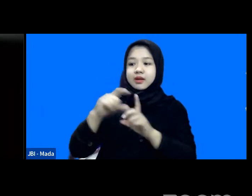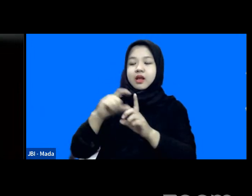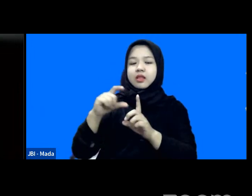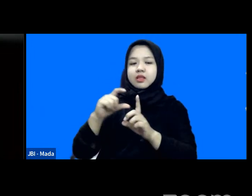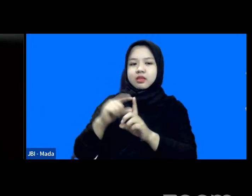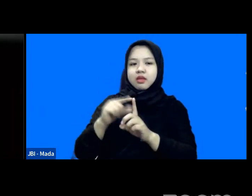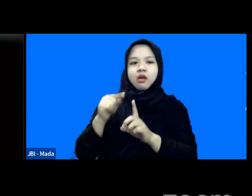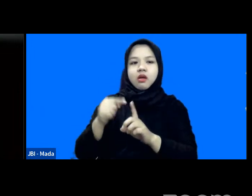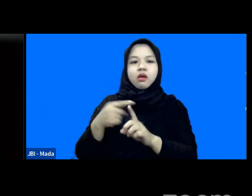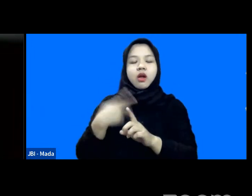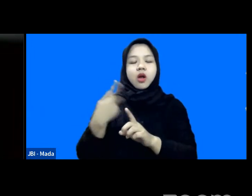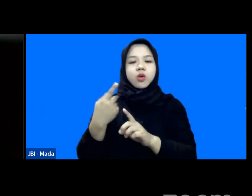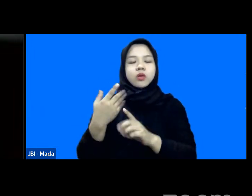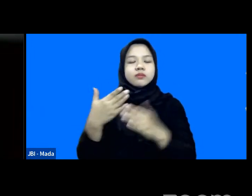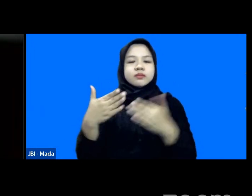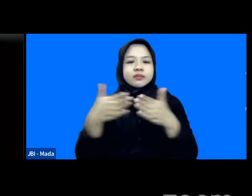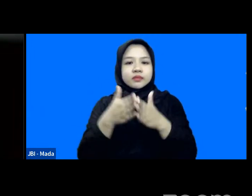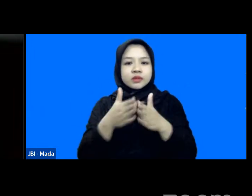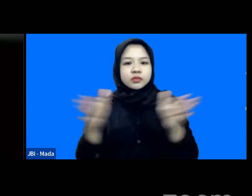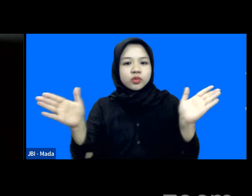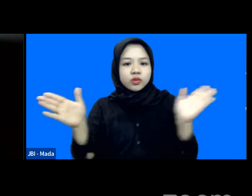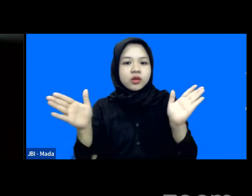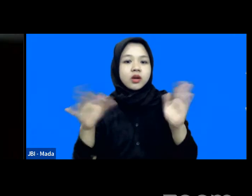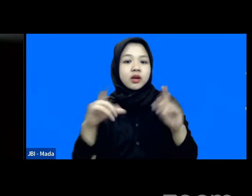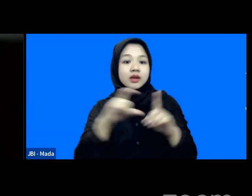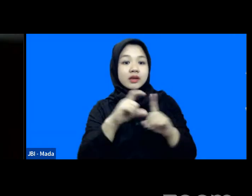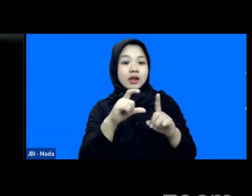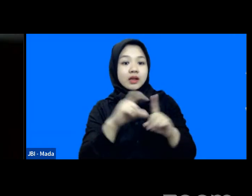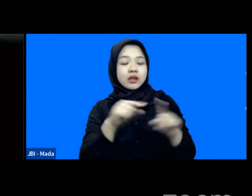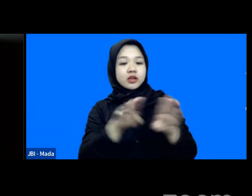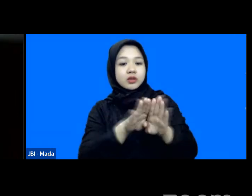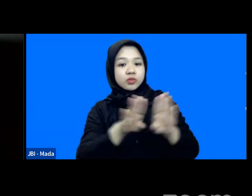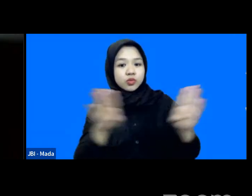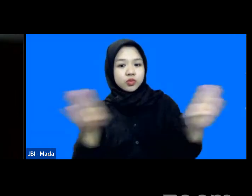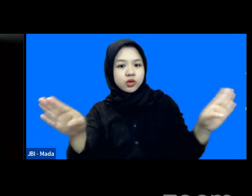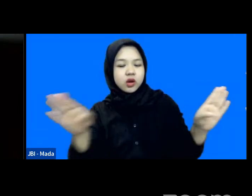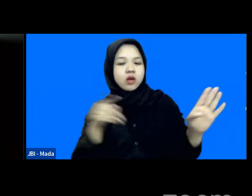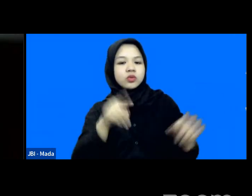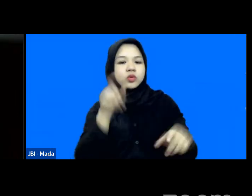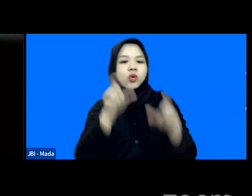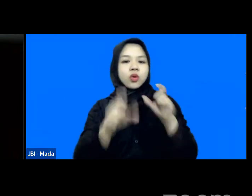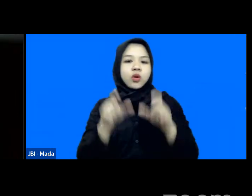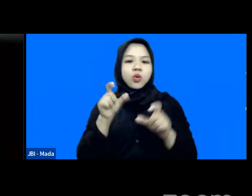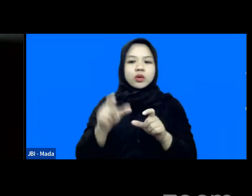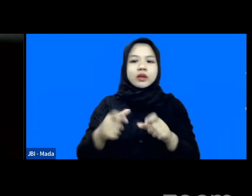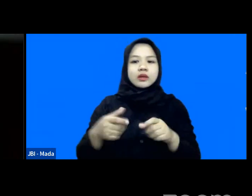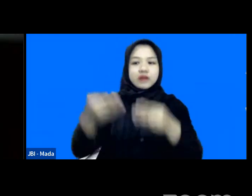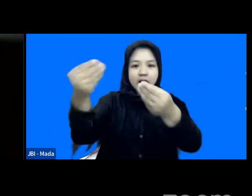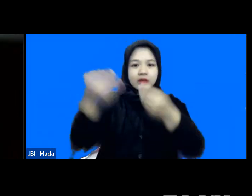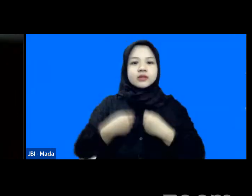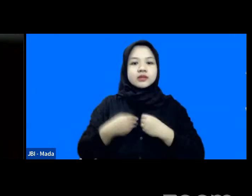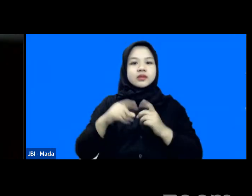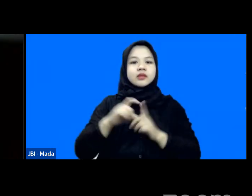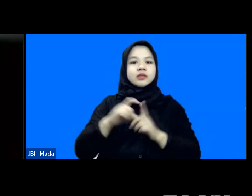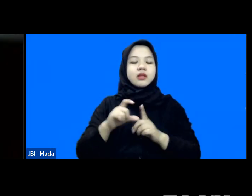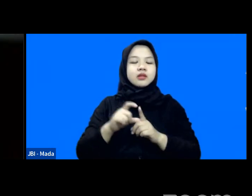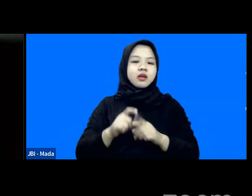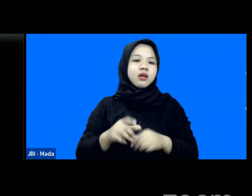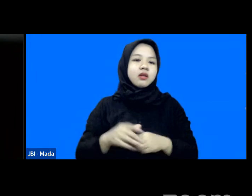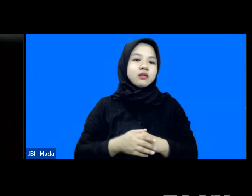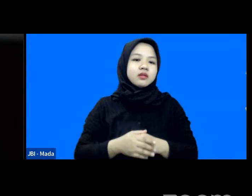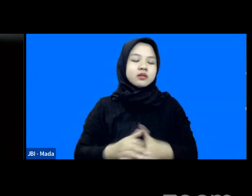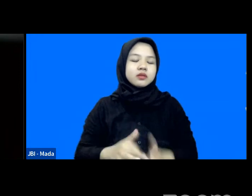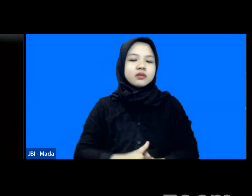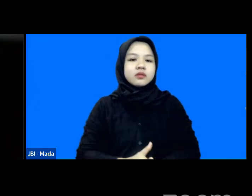semakin terbuka data-data itu justru orang-orang malah yang ngasih data ke saya gitu bukan sekarang saya